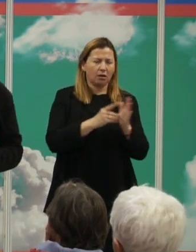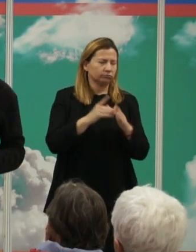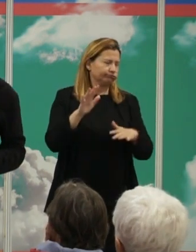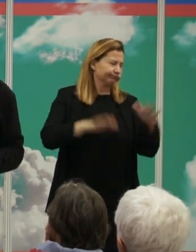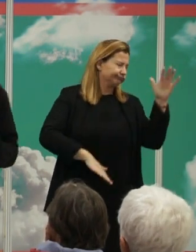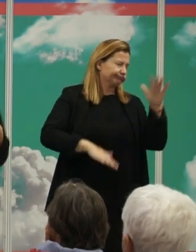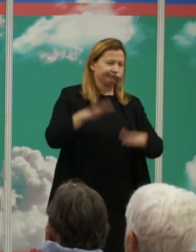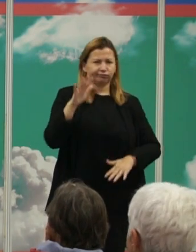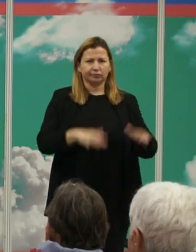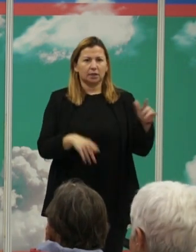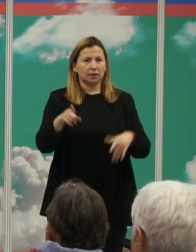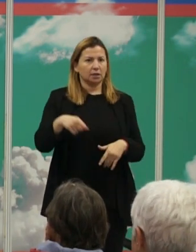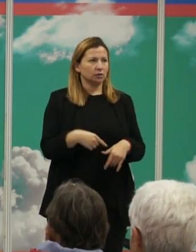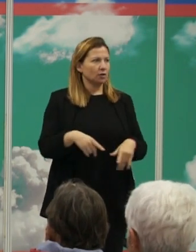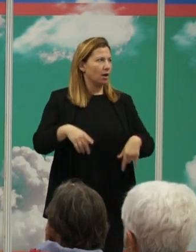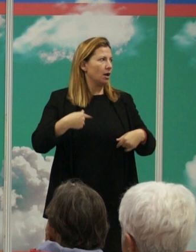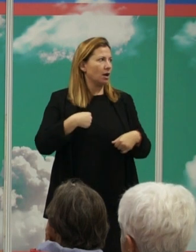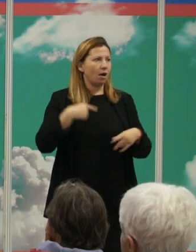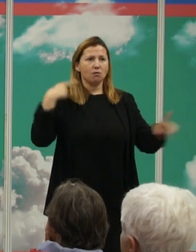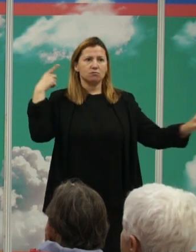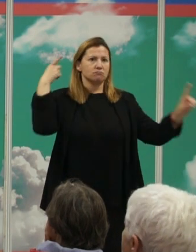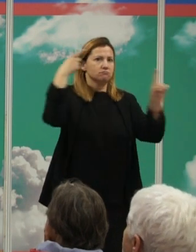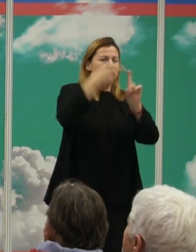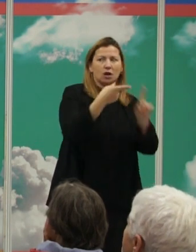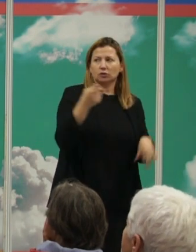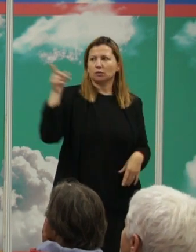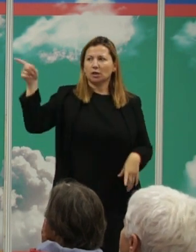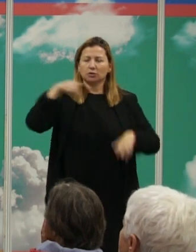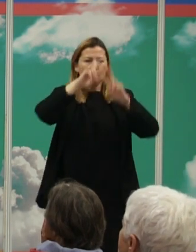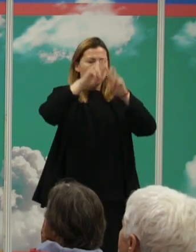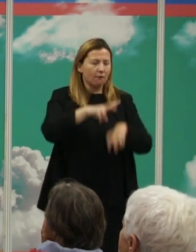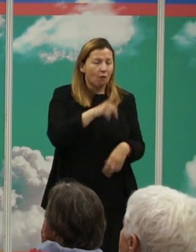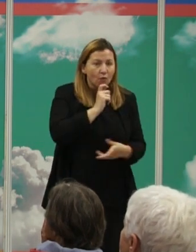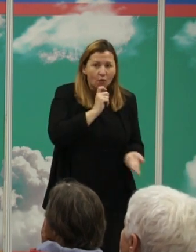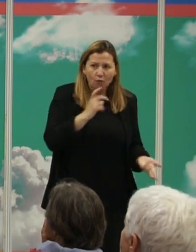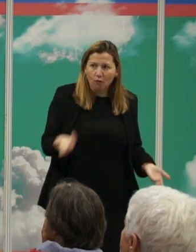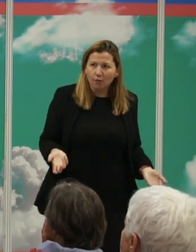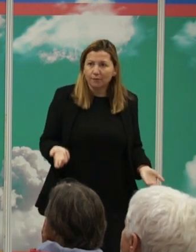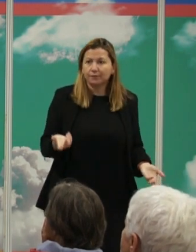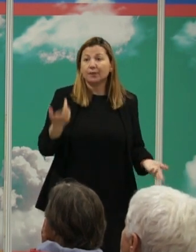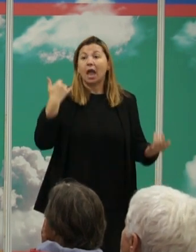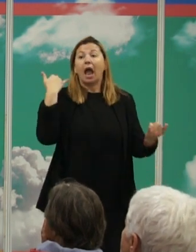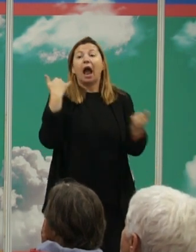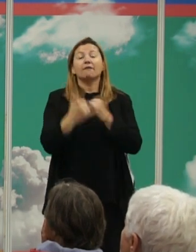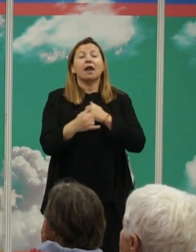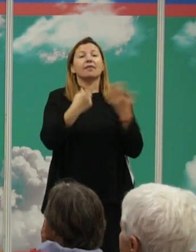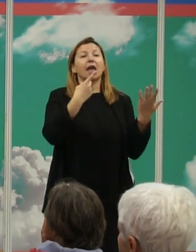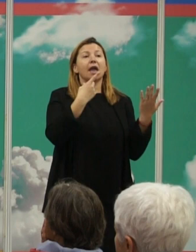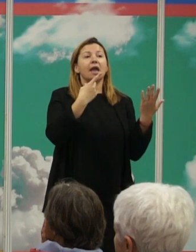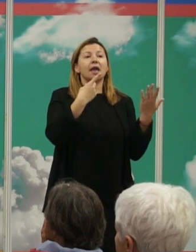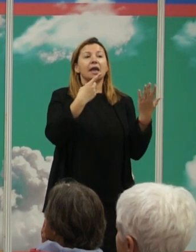nos generaba un gran desafío estadístico como analizábamos eso y al final pudimos encontrar información de 634